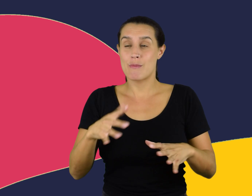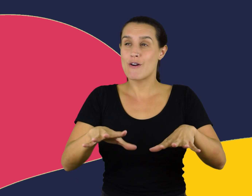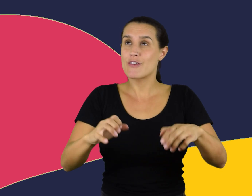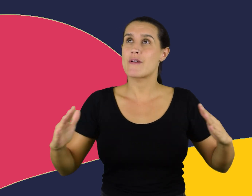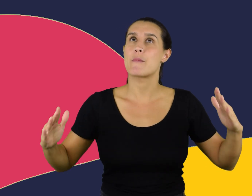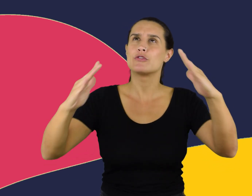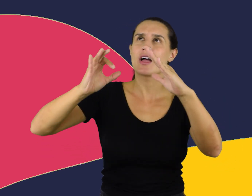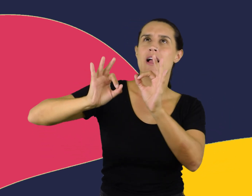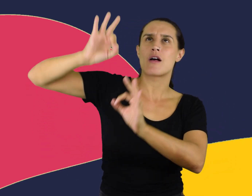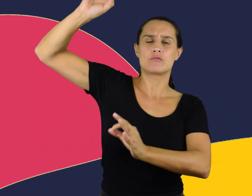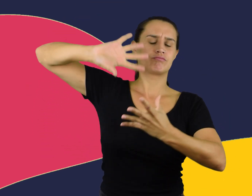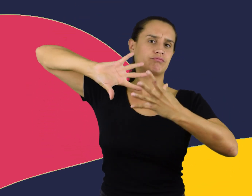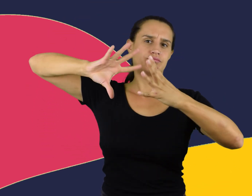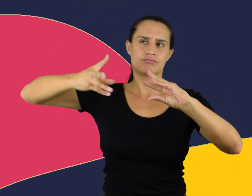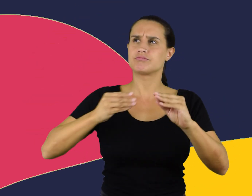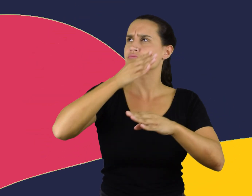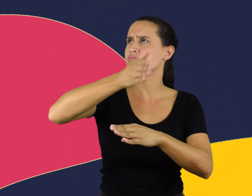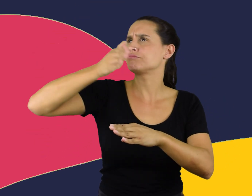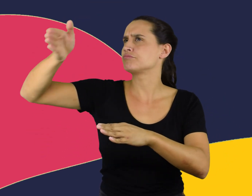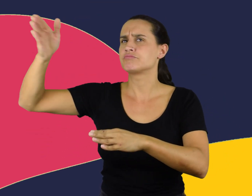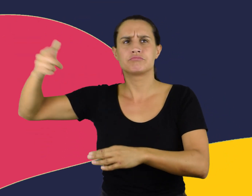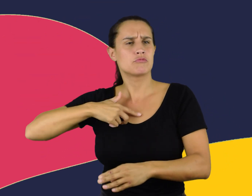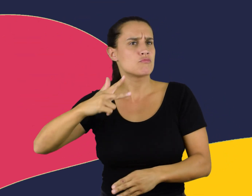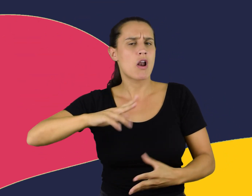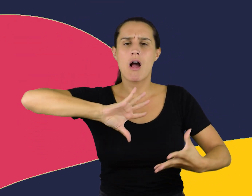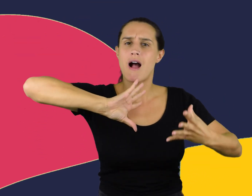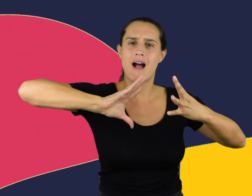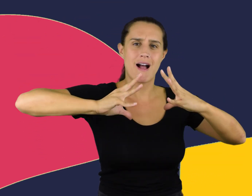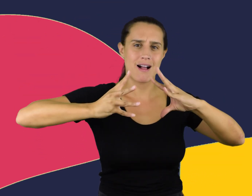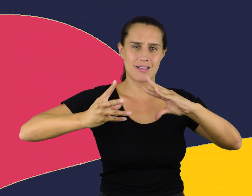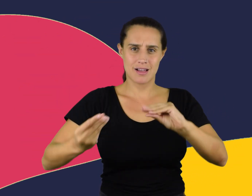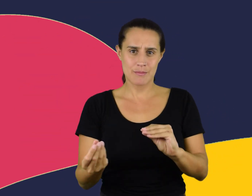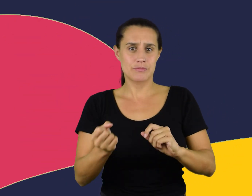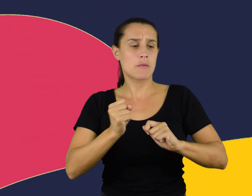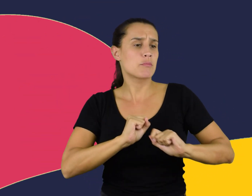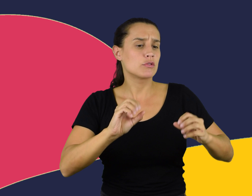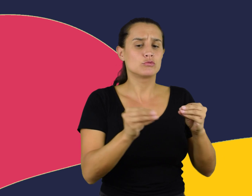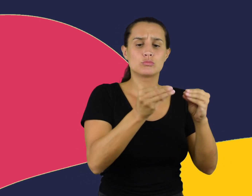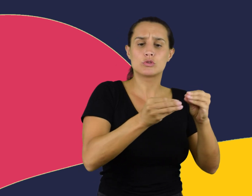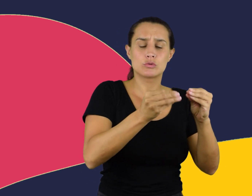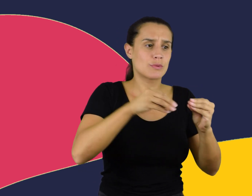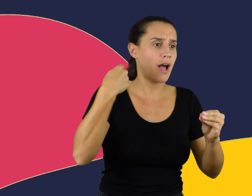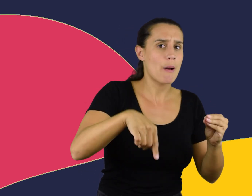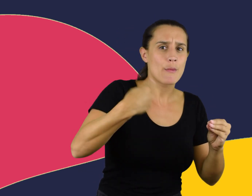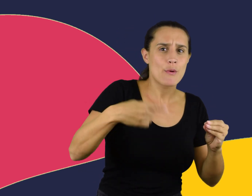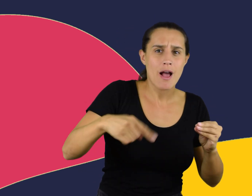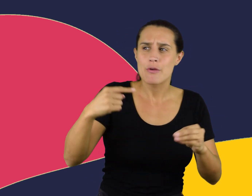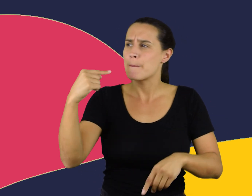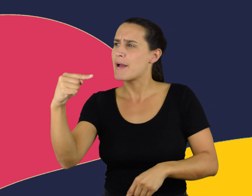Pueden sumar con prisa. Pueden restar con calma. Da igual, porque las matemáticas